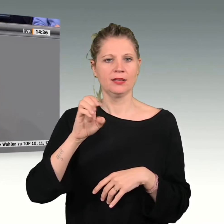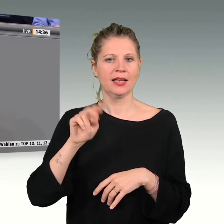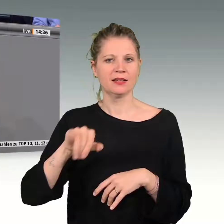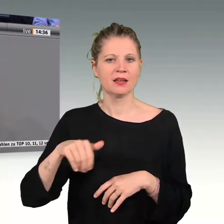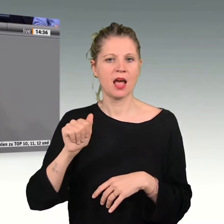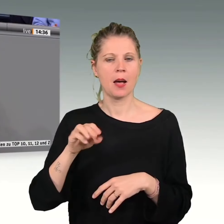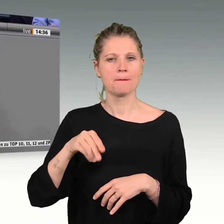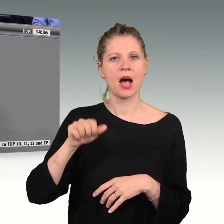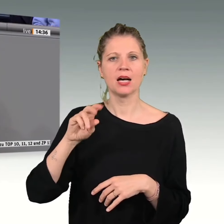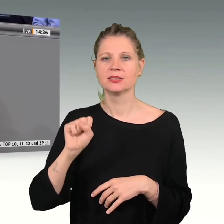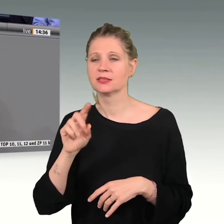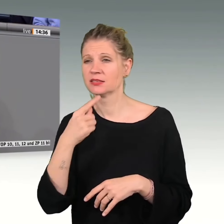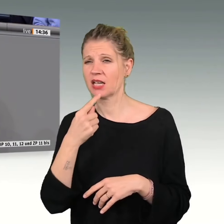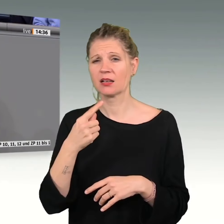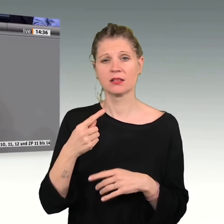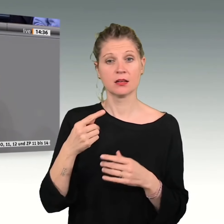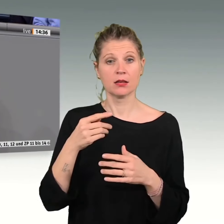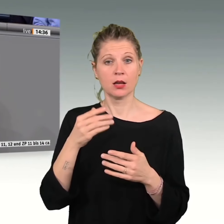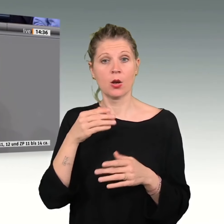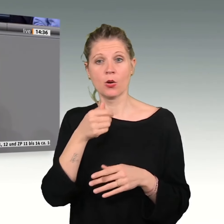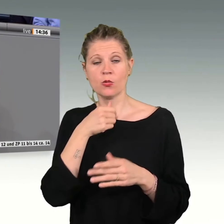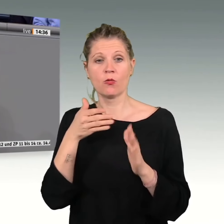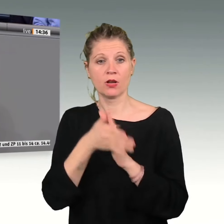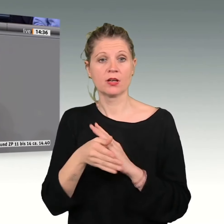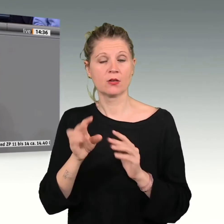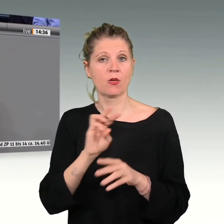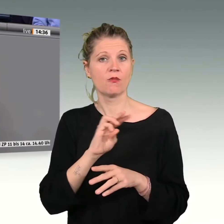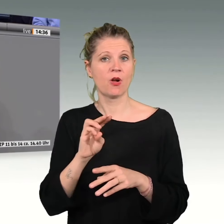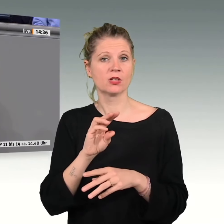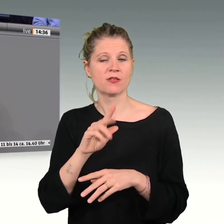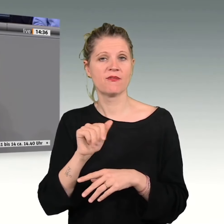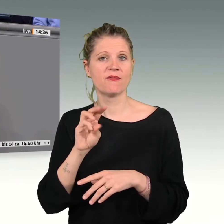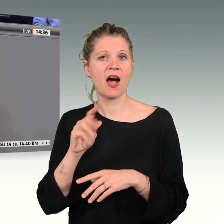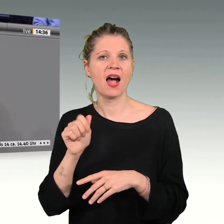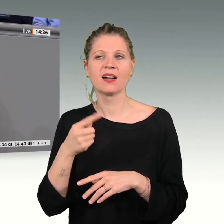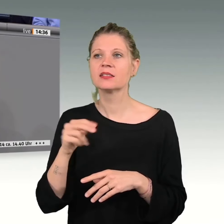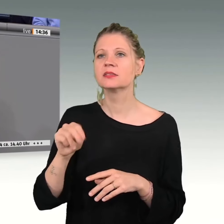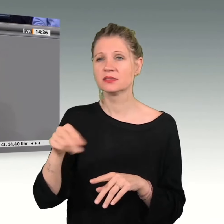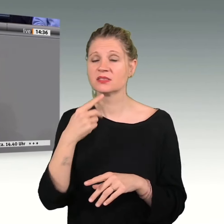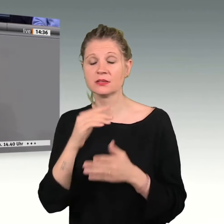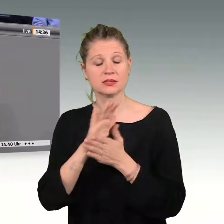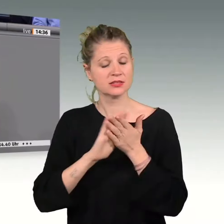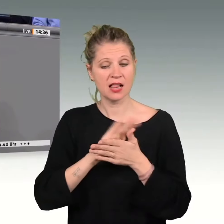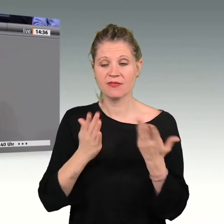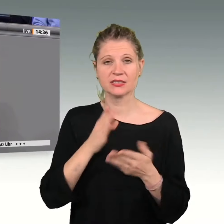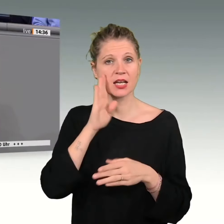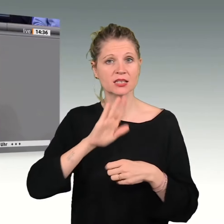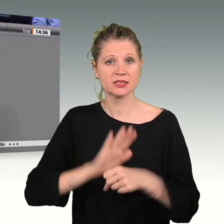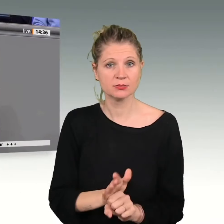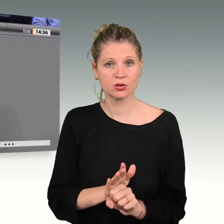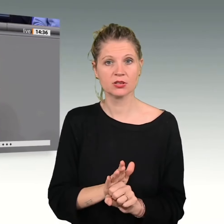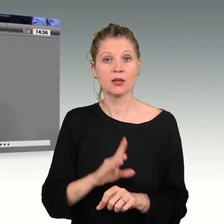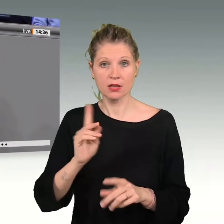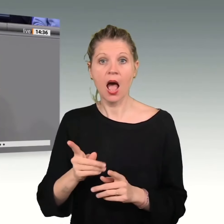Sie berichtet von Rassismus im Betrieb. Der wird geahndet, keine Frage. Doch er ist da. Und sie schüren ihn. Sie